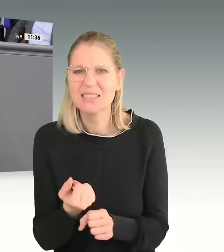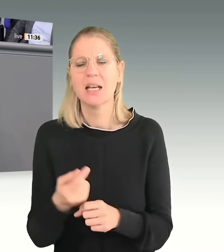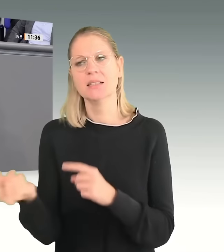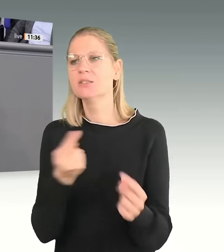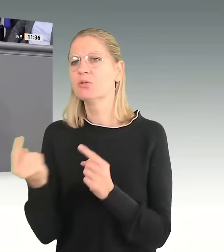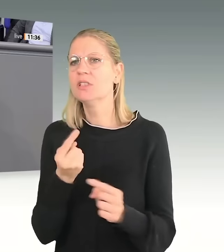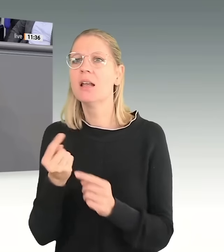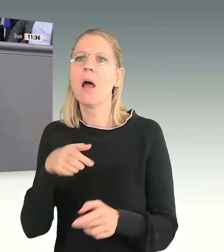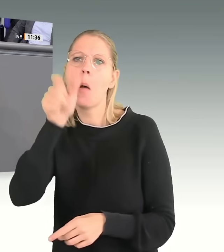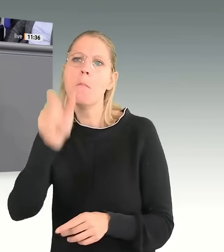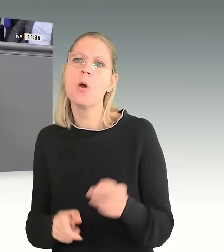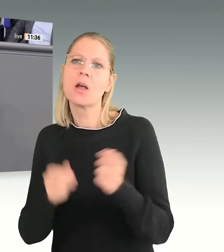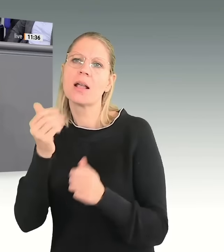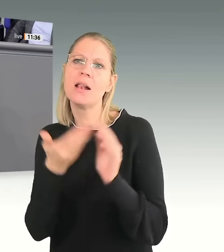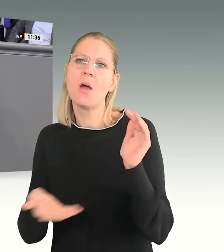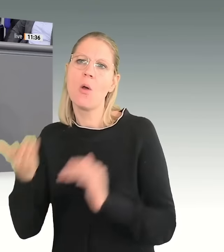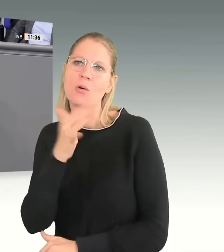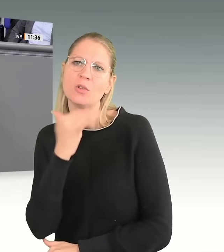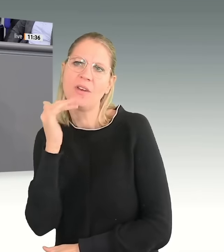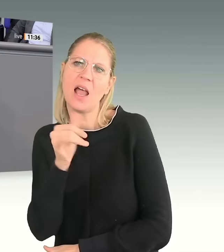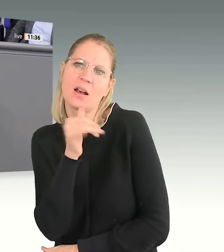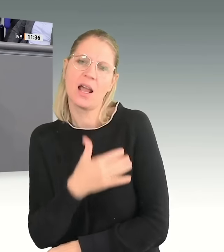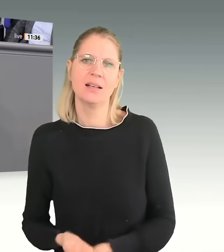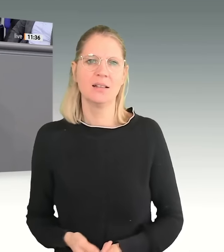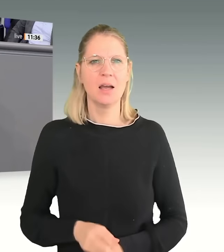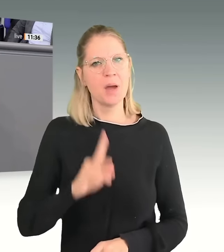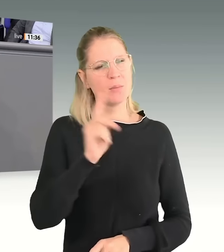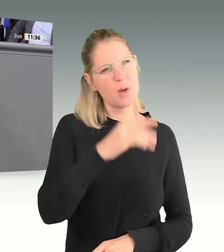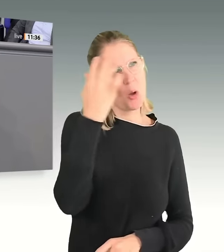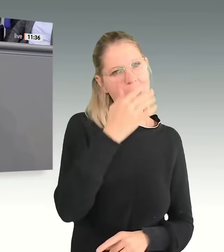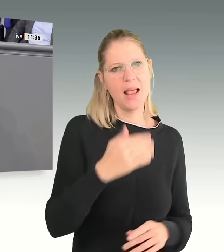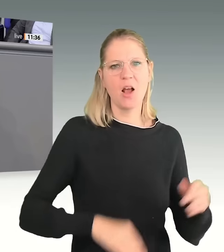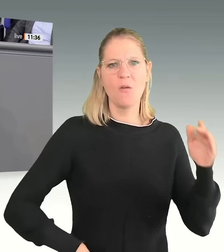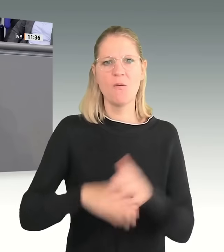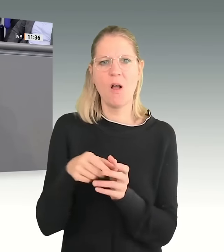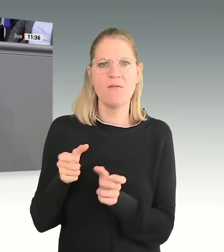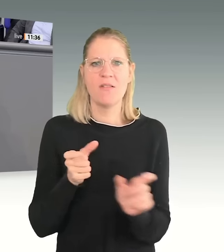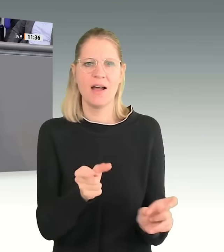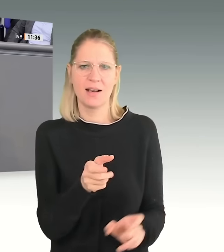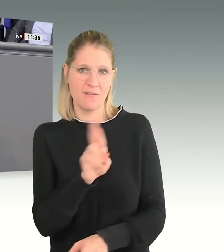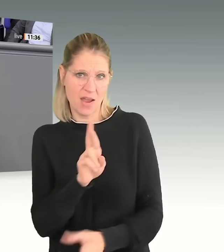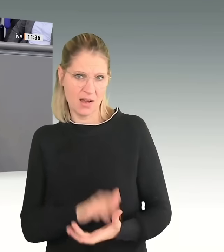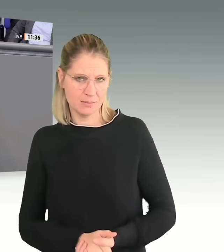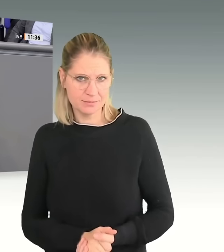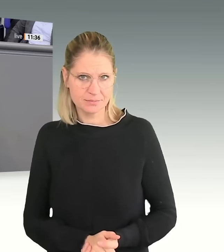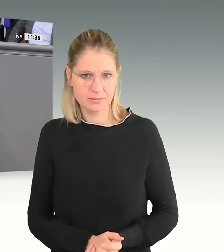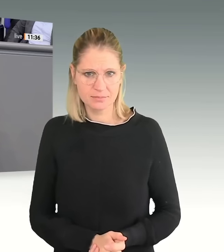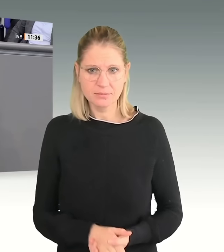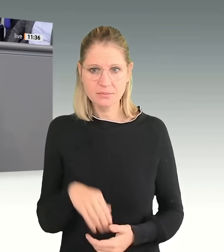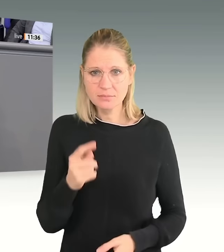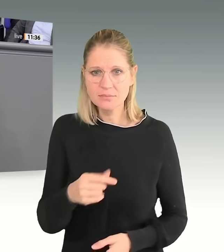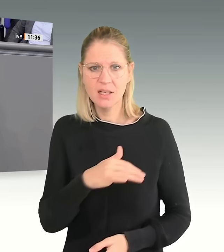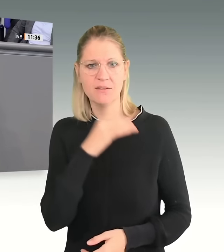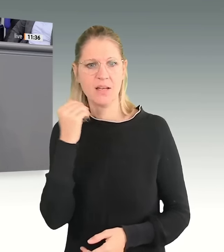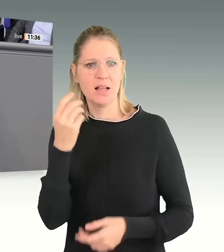Auf der anderen Seite muss man sich natürlich dann auch fragen, wer sind denn die Totalverweigerer wirklich? Sind es nicht diejenigen, die hier ganz viel Geld erwirtschaften